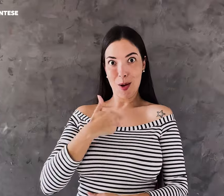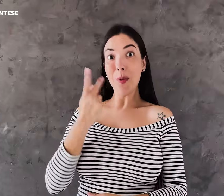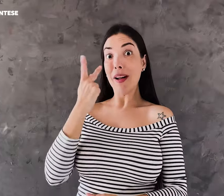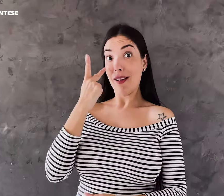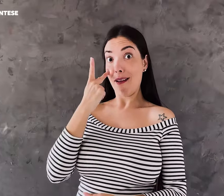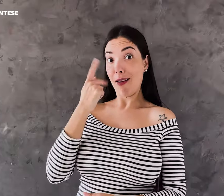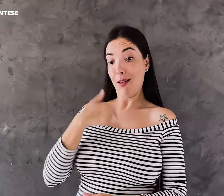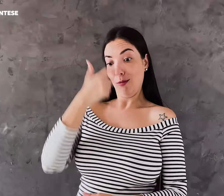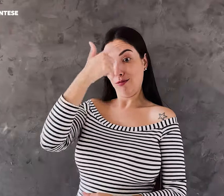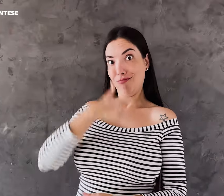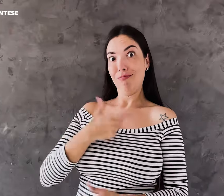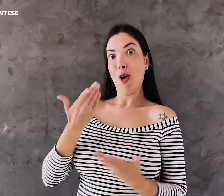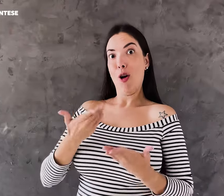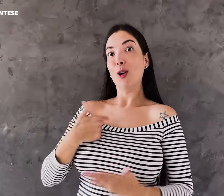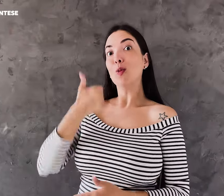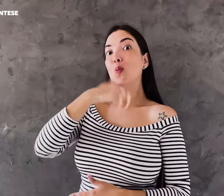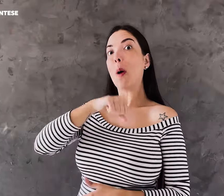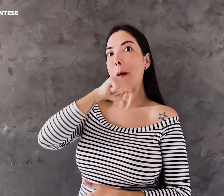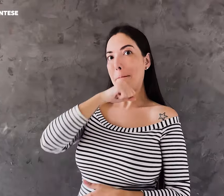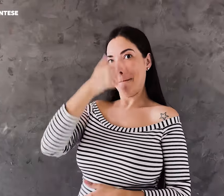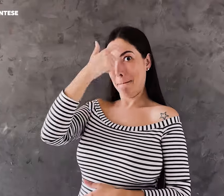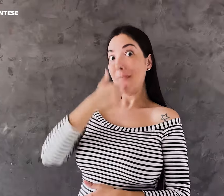Eu, a Kelly, já aconteceu comigo.